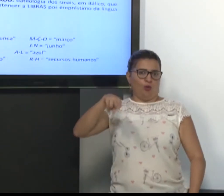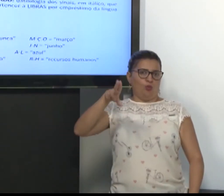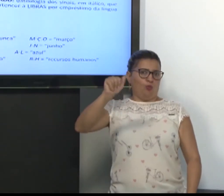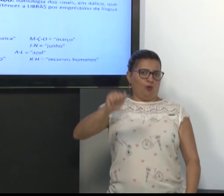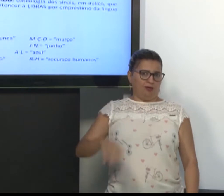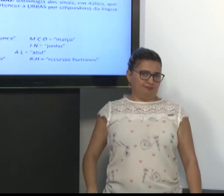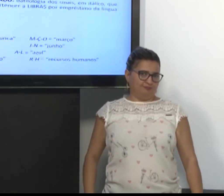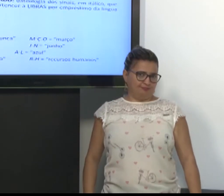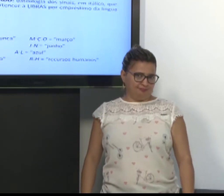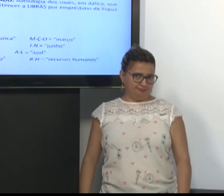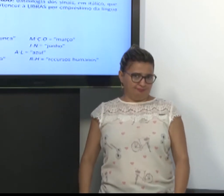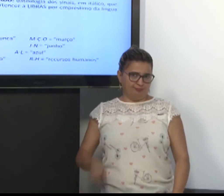Nunca.